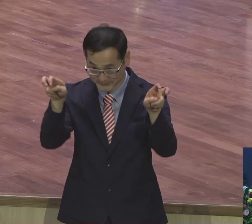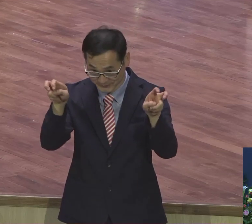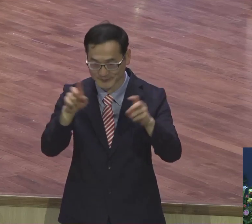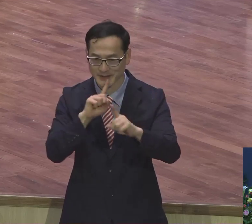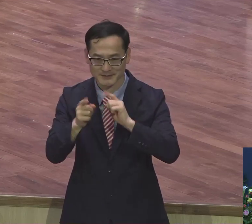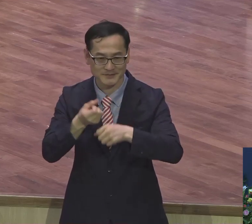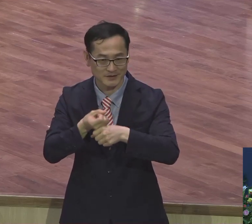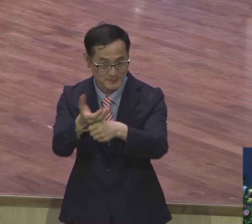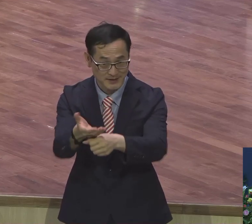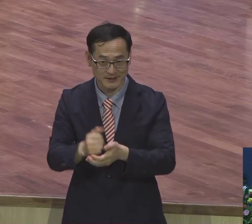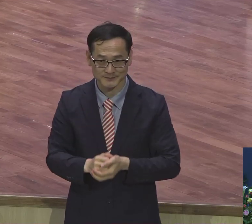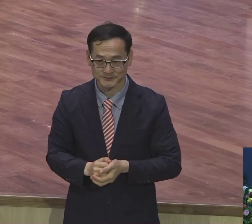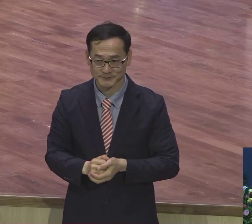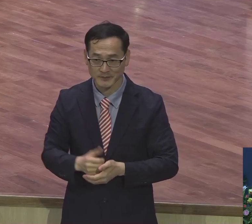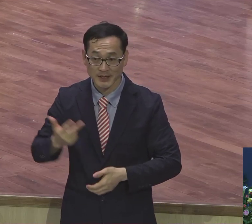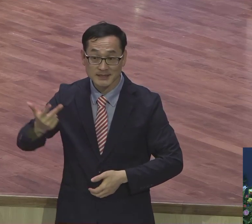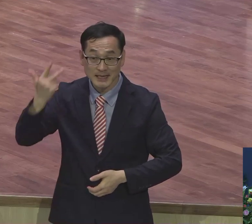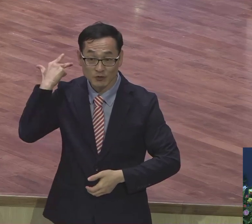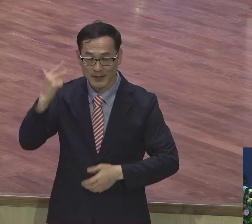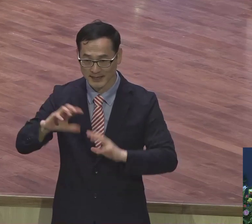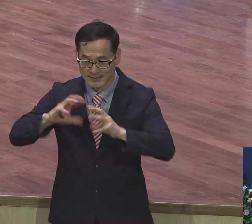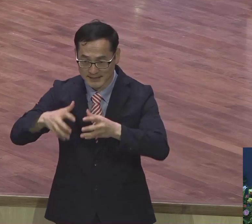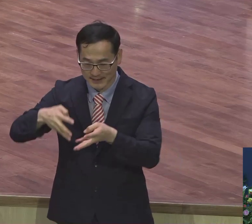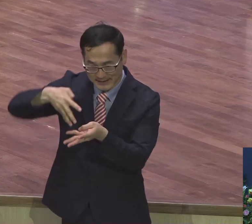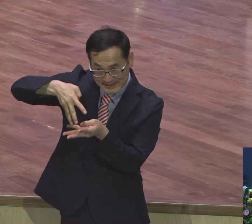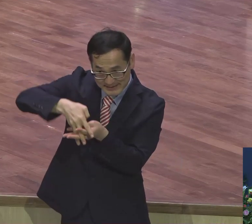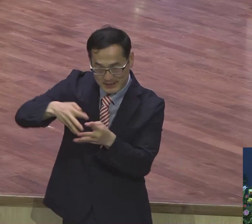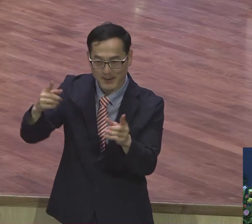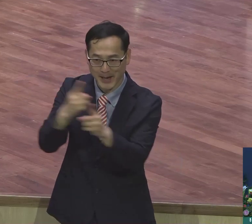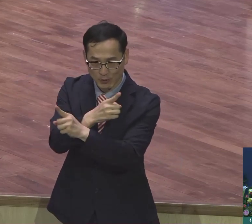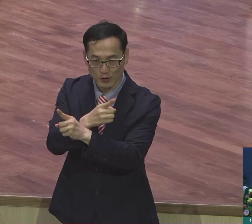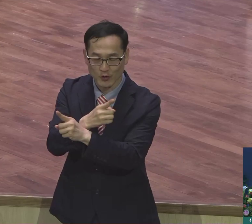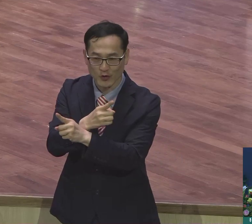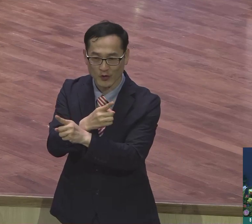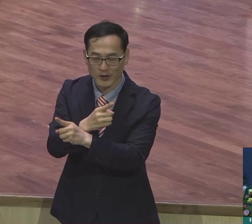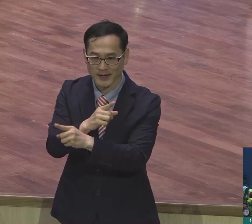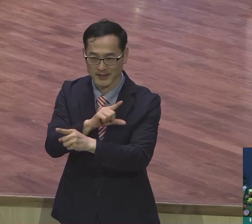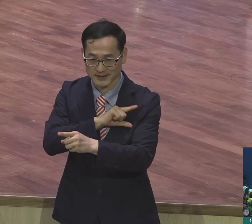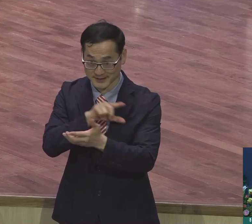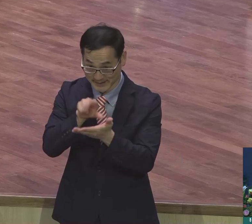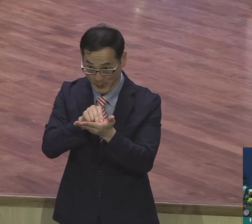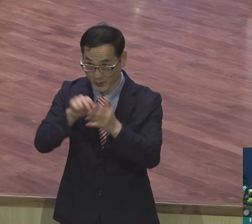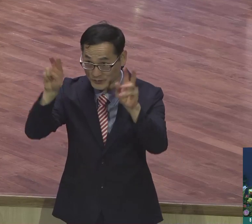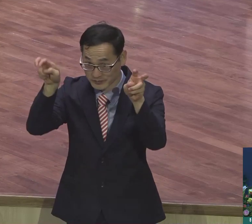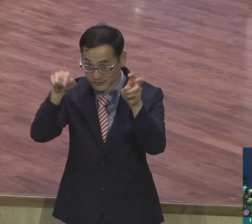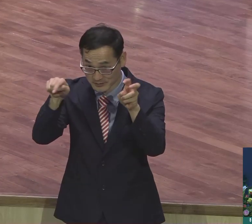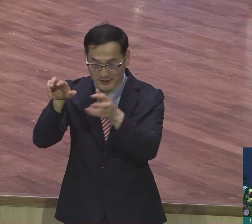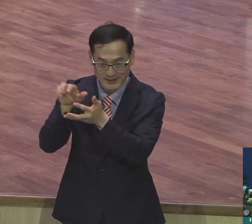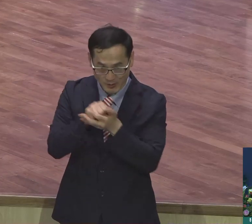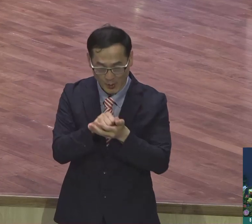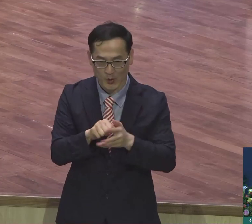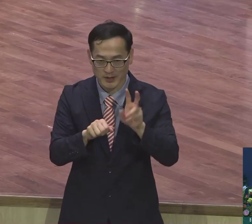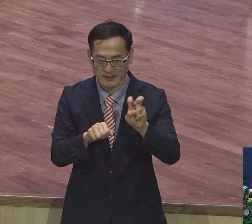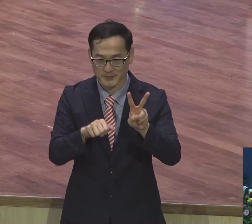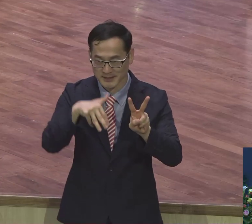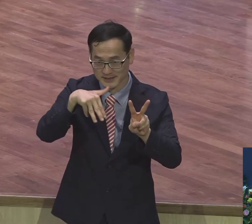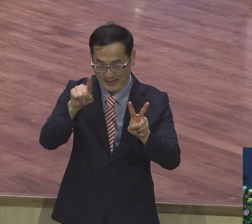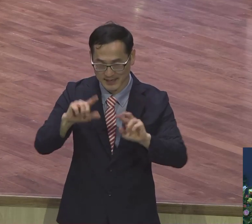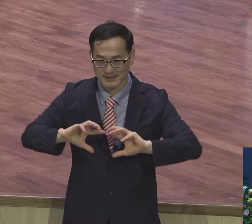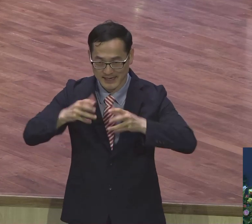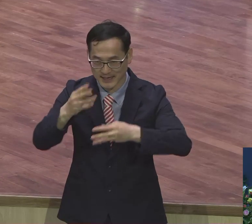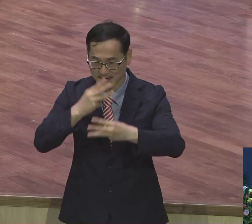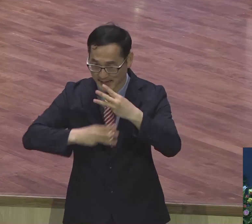지난주와는 세상의 털 바꾸라라고 하는 주제로 제22차 그렇게 세계 랩런트